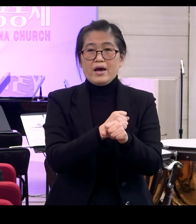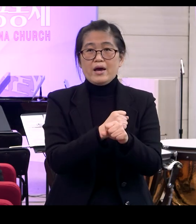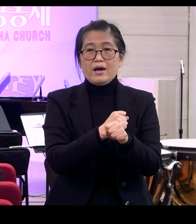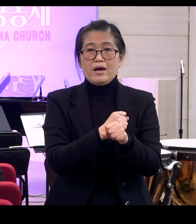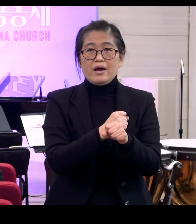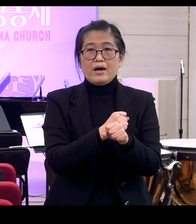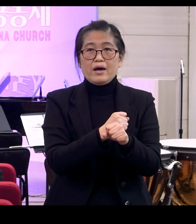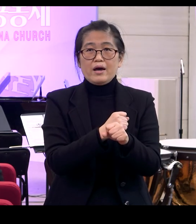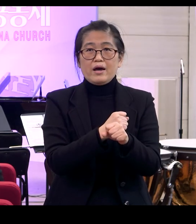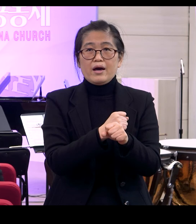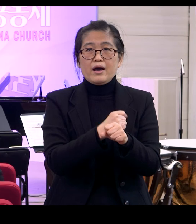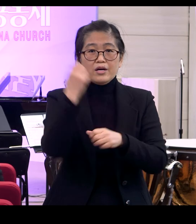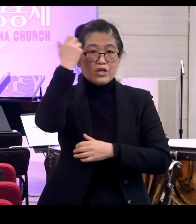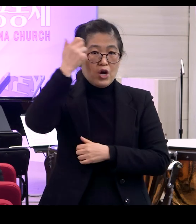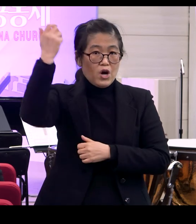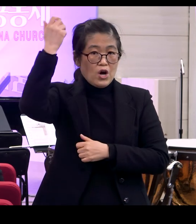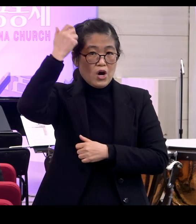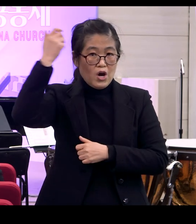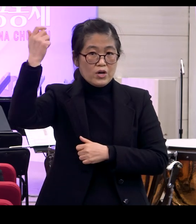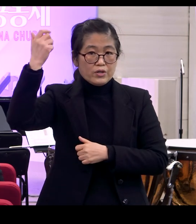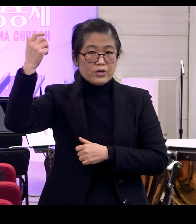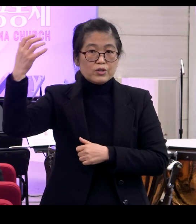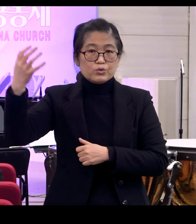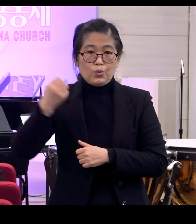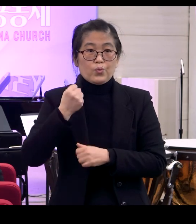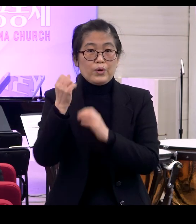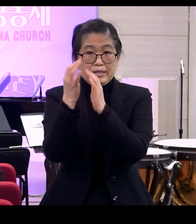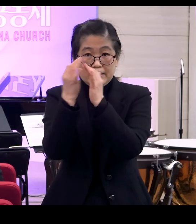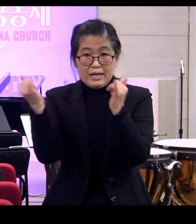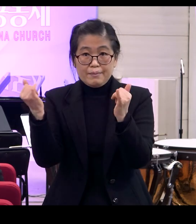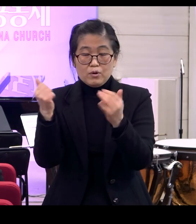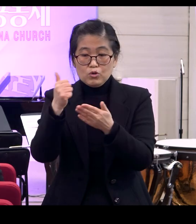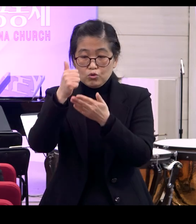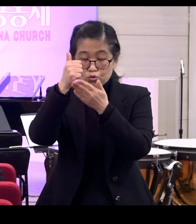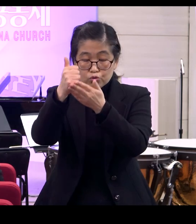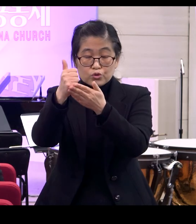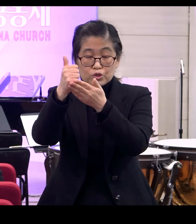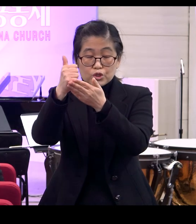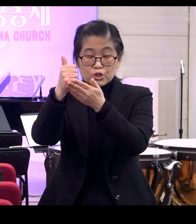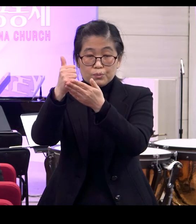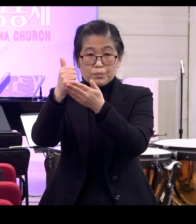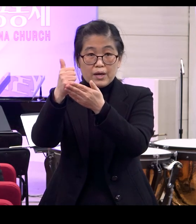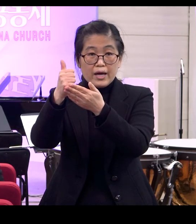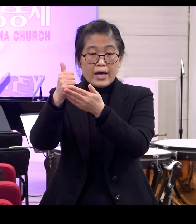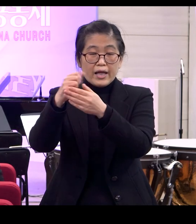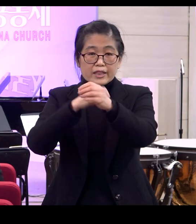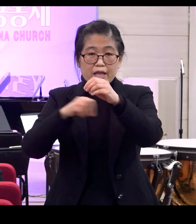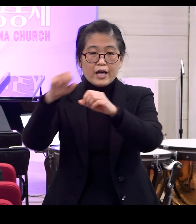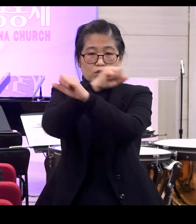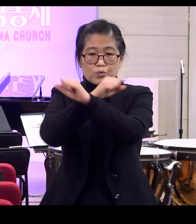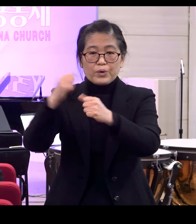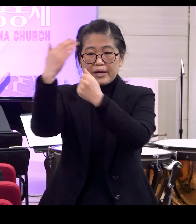이미 영생을 소유한 사람으로서 우리 주님이 주신 그 대속의 은혜를 받은 사람에게는요 그게 안 통합니다